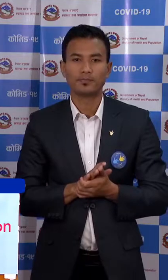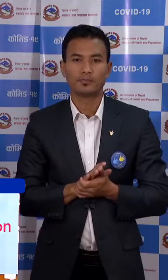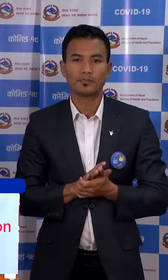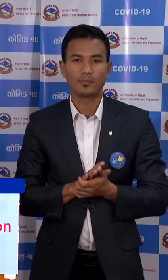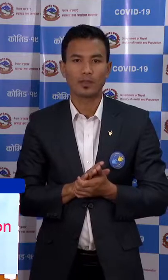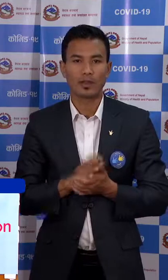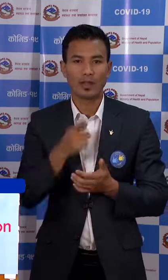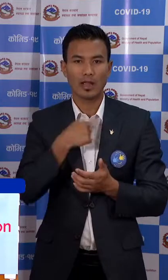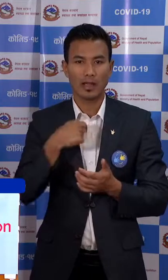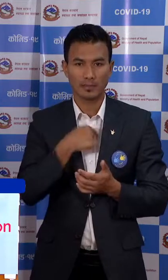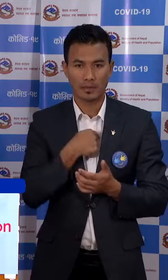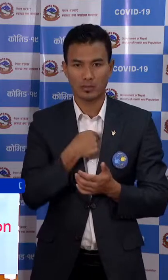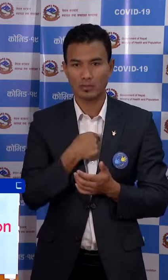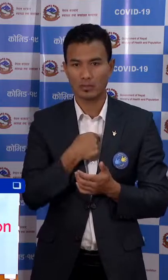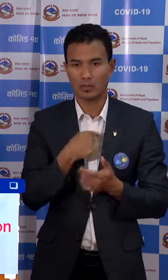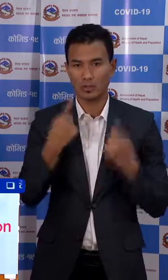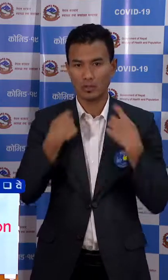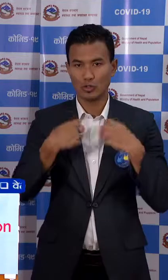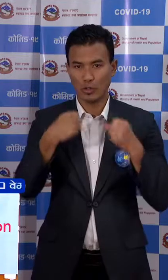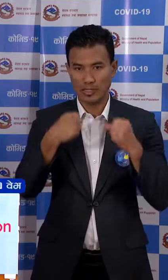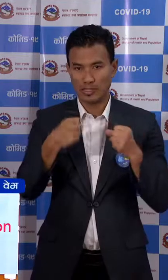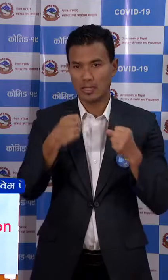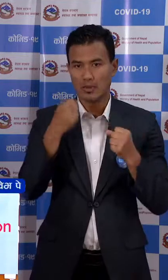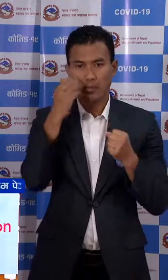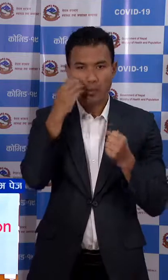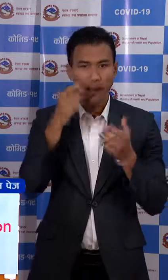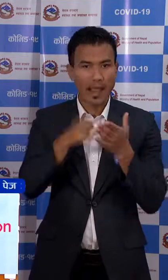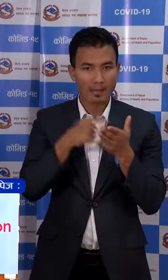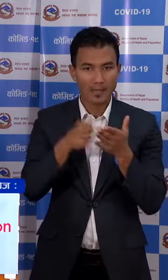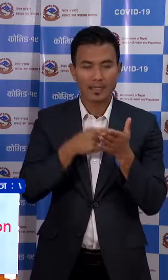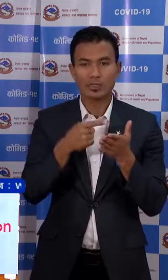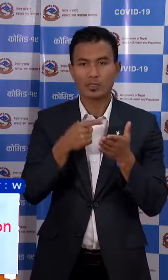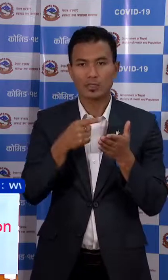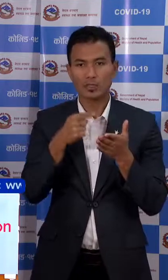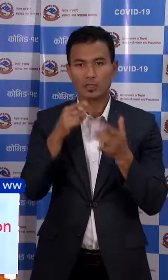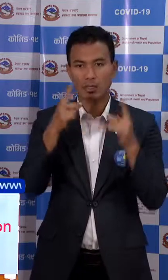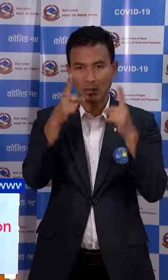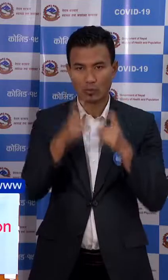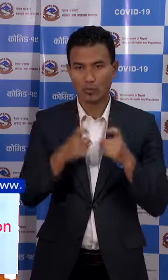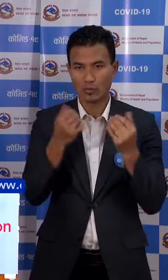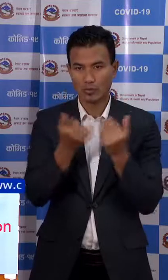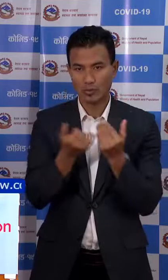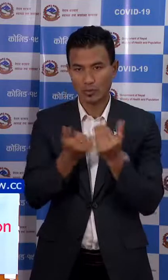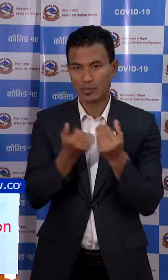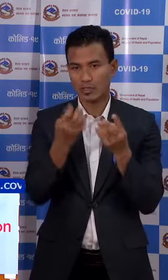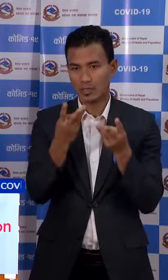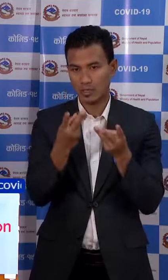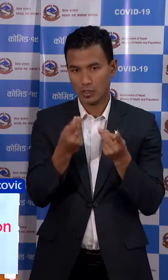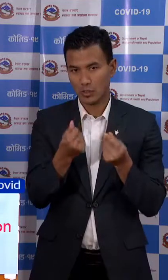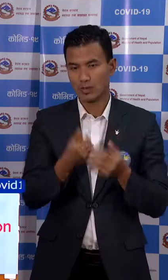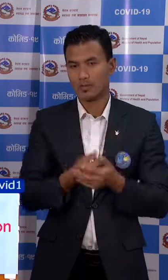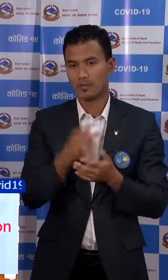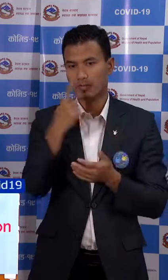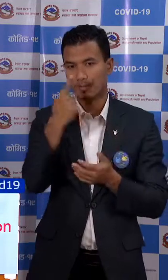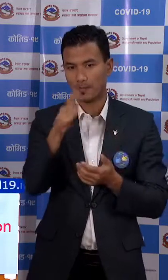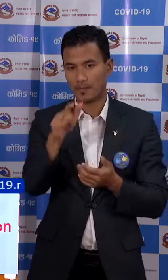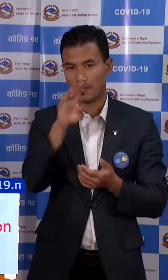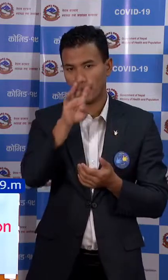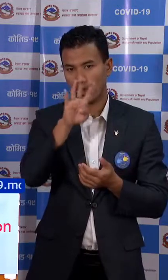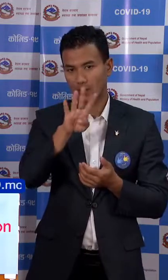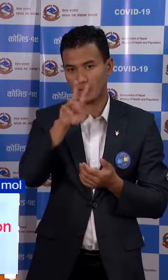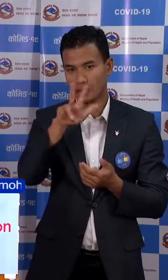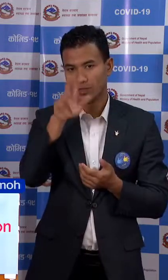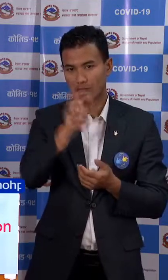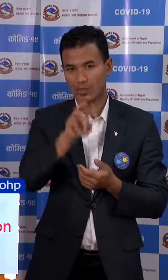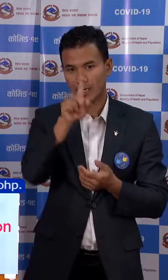र हामरो स्वास्त्य मोबाईल एप्लिकेशन डाउनलोड गरने को संख्या 1,48